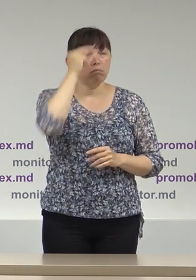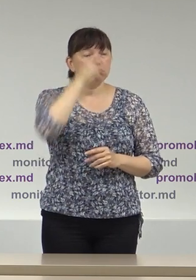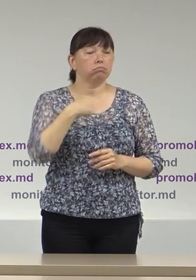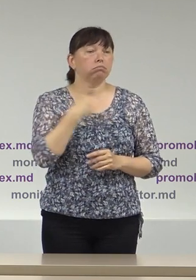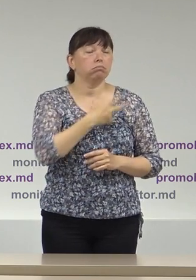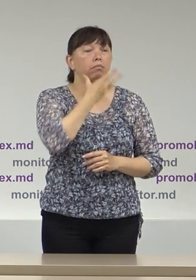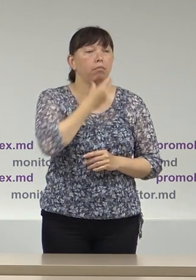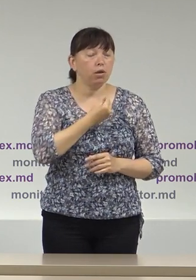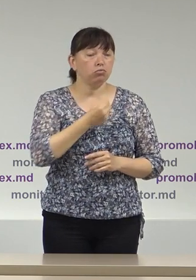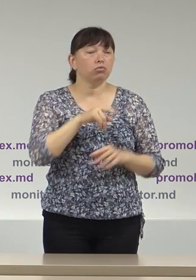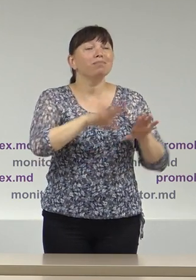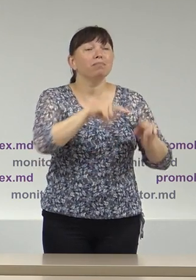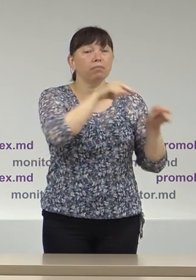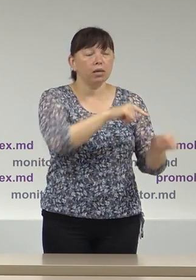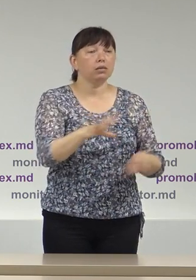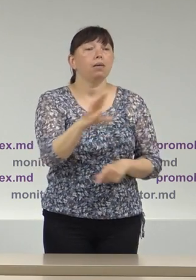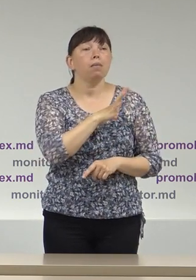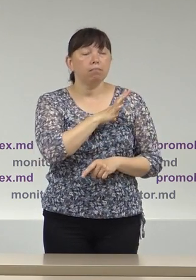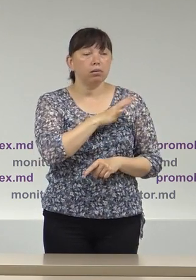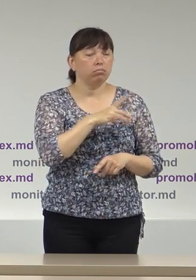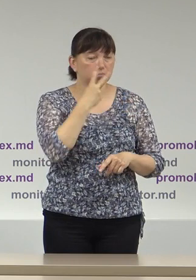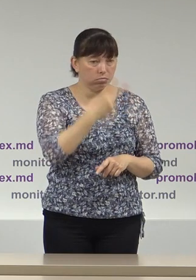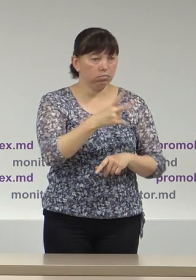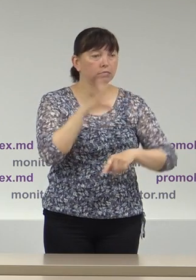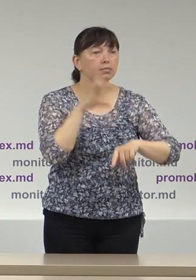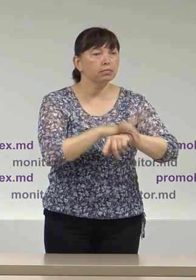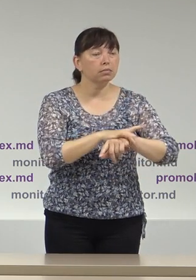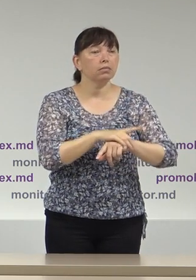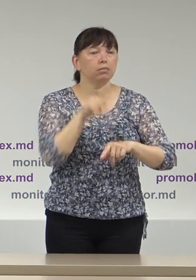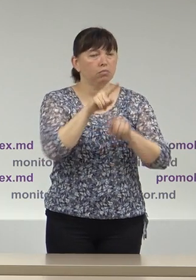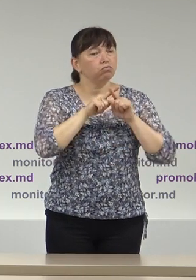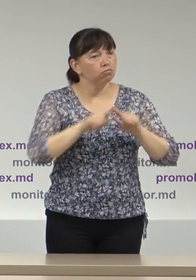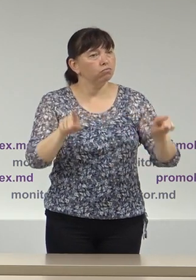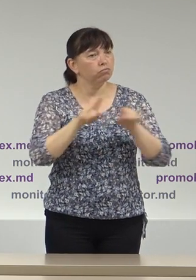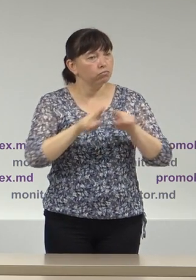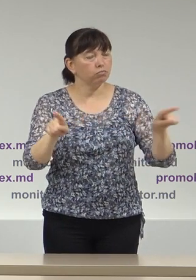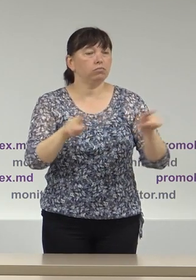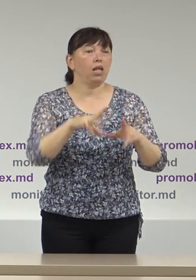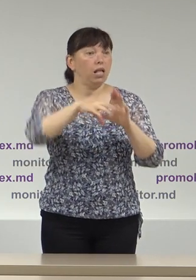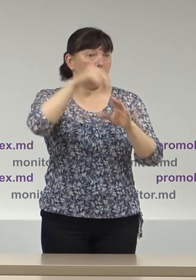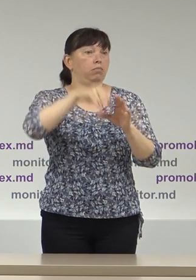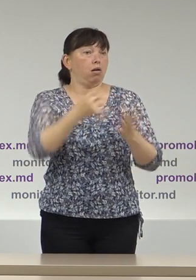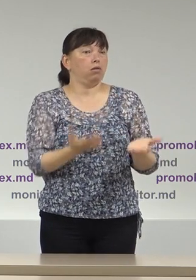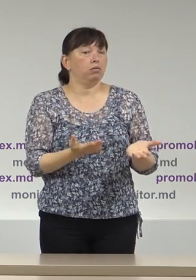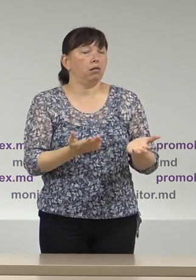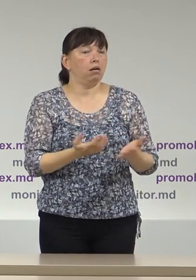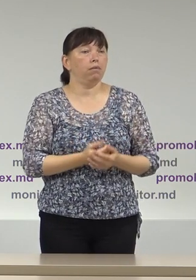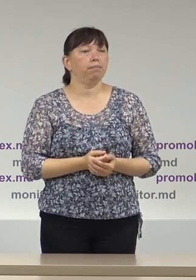din localitate a fost observat făcând agitație electorală